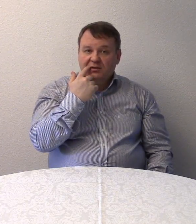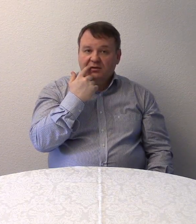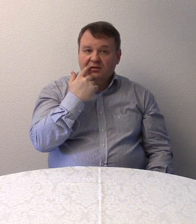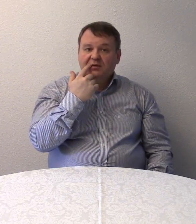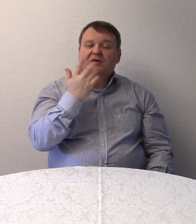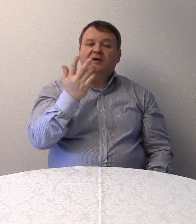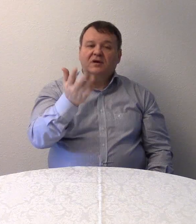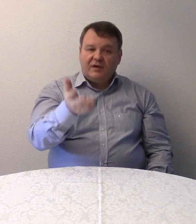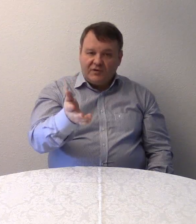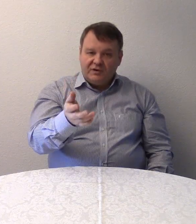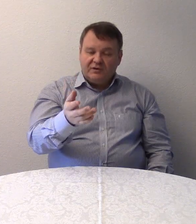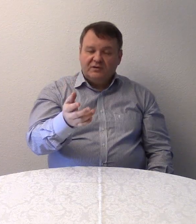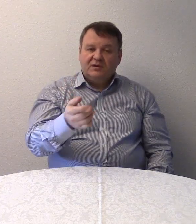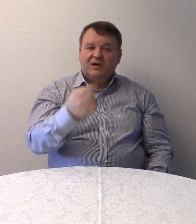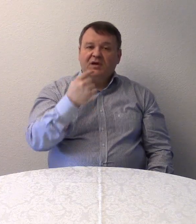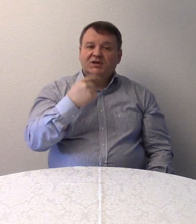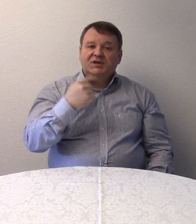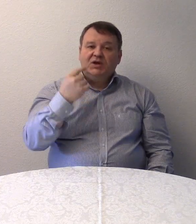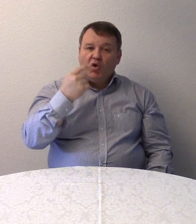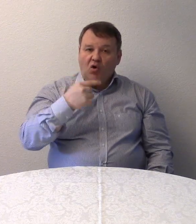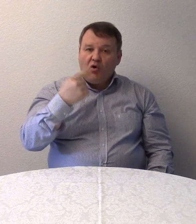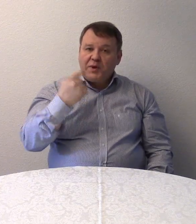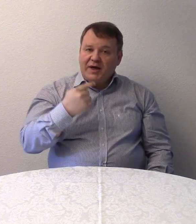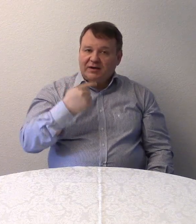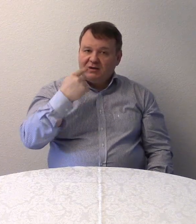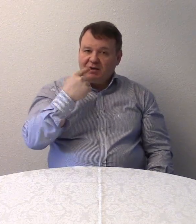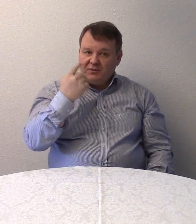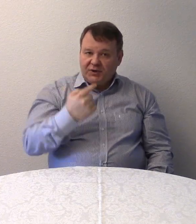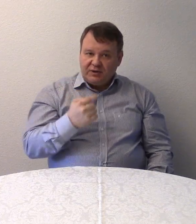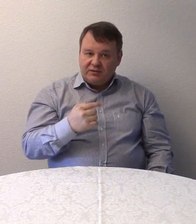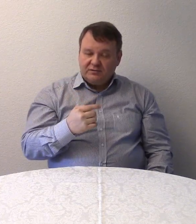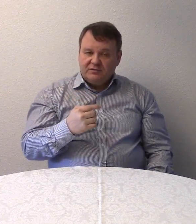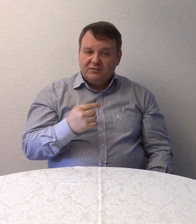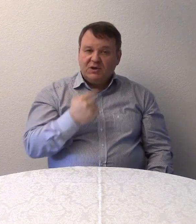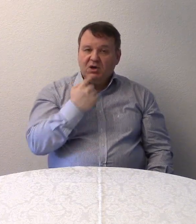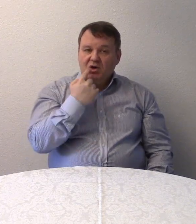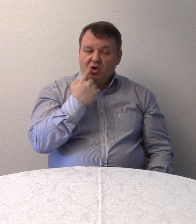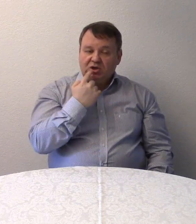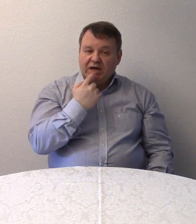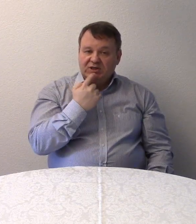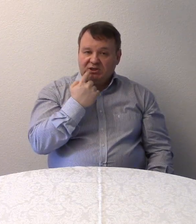Jawohl. Die Oberlippe. Und das?